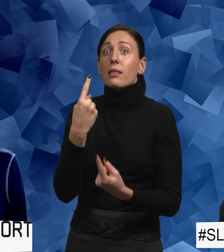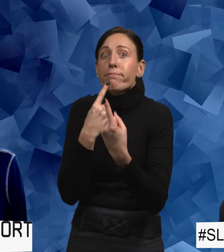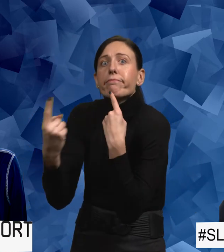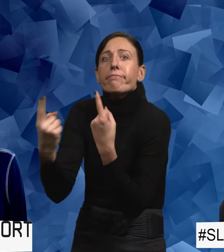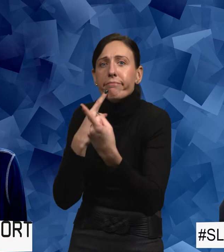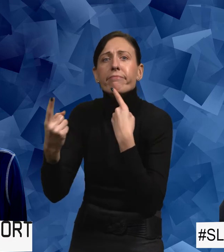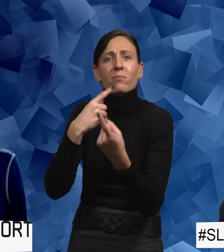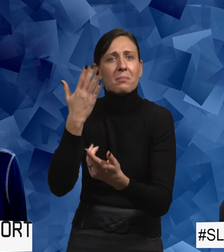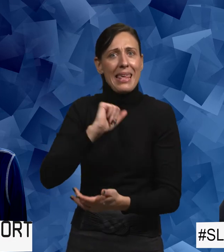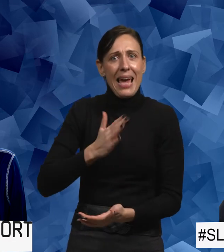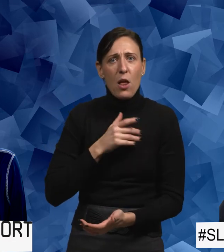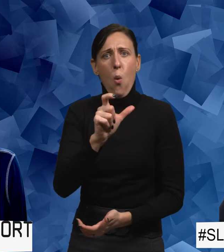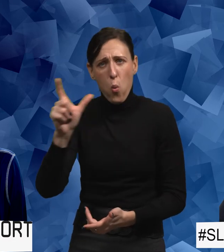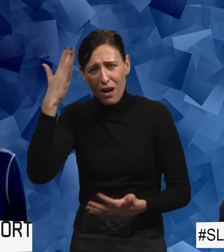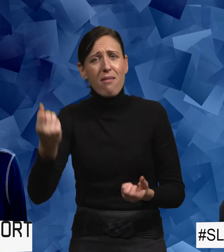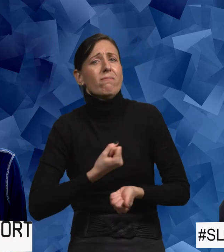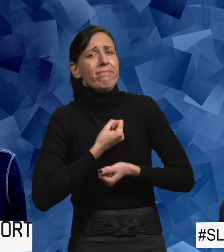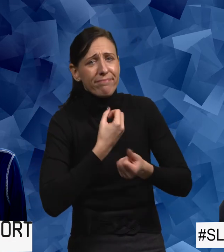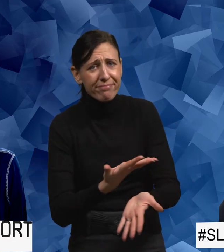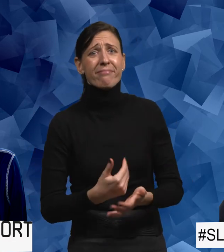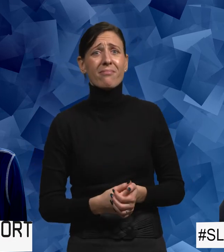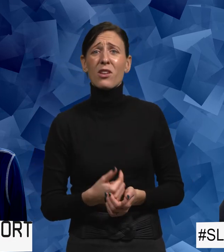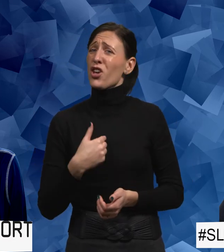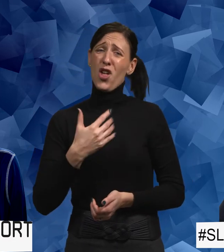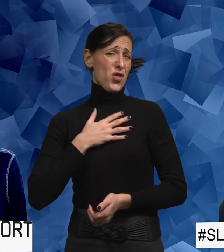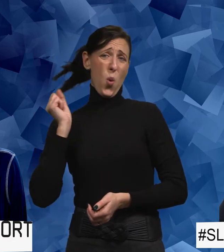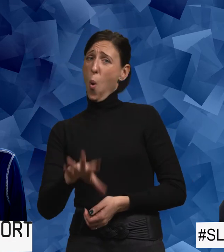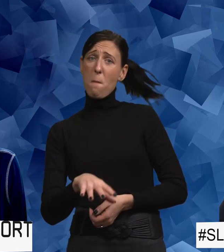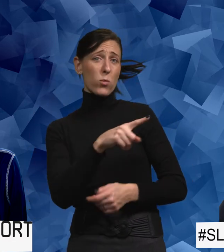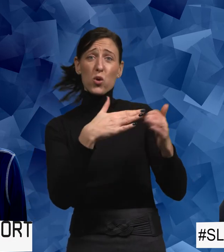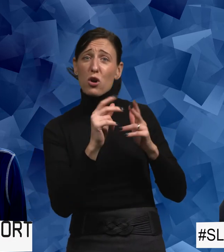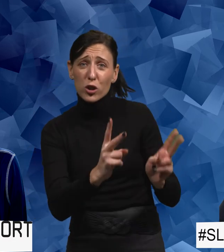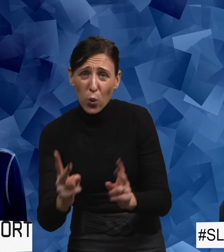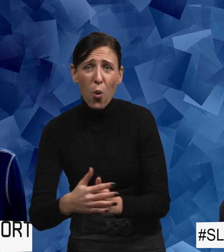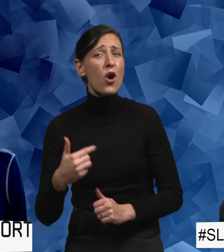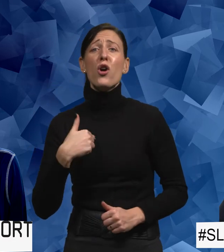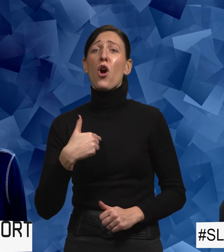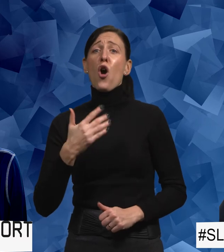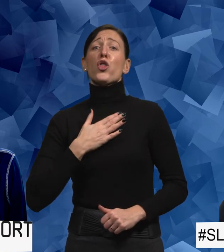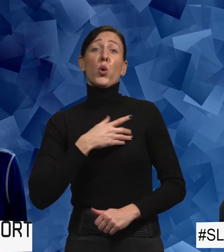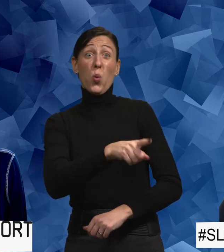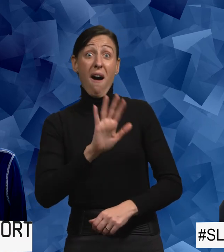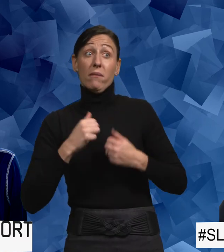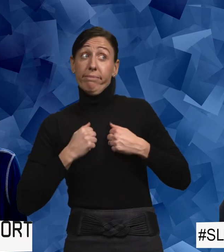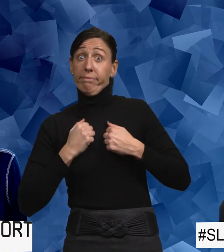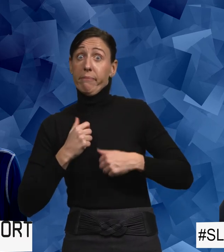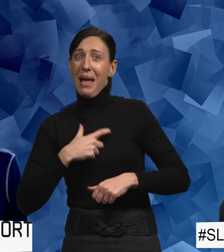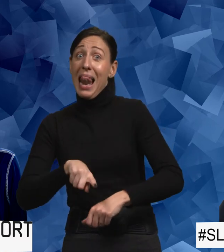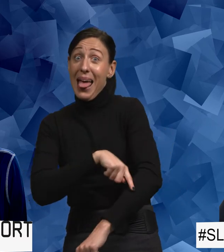verbalisera det? Kan jag säga det med mina egna ord? Jag tycker inte om det du gör så. Jag tycker ju du har tvättat mig väldigt länge nu.